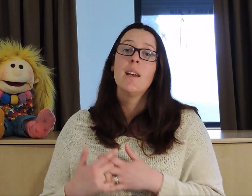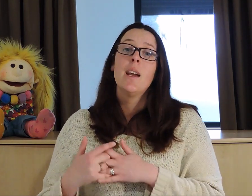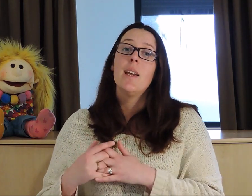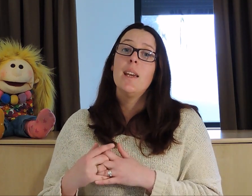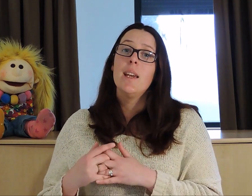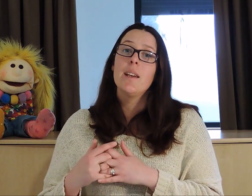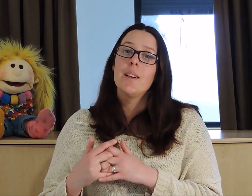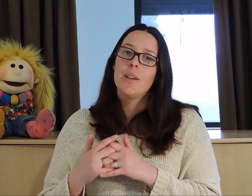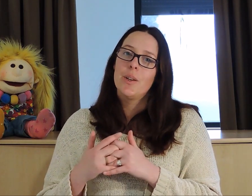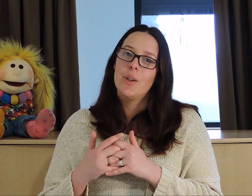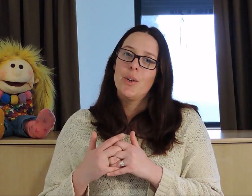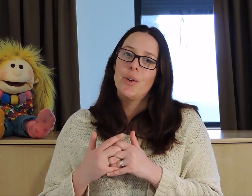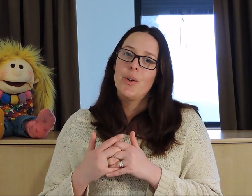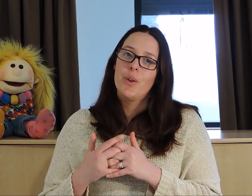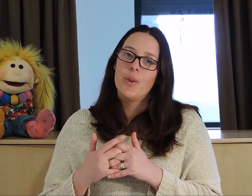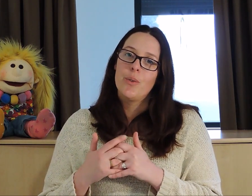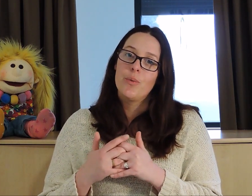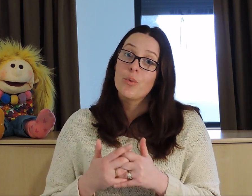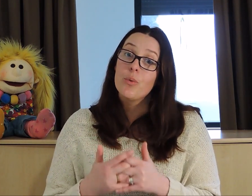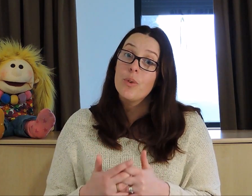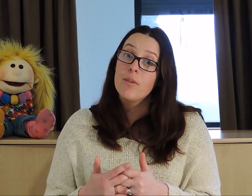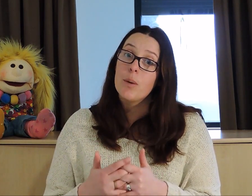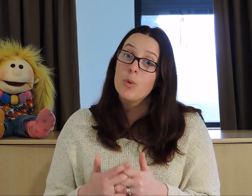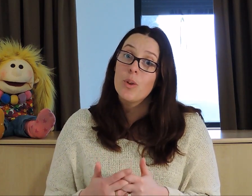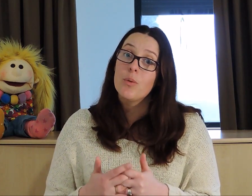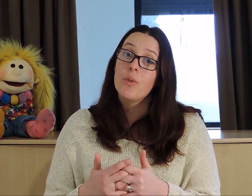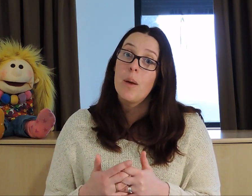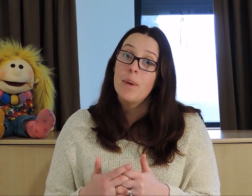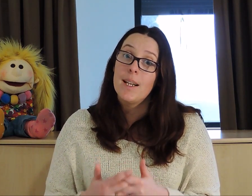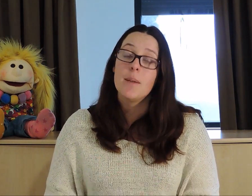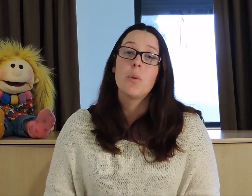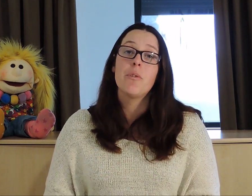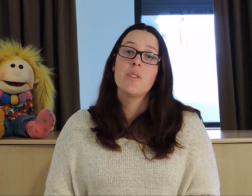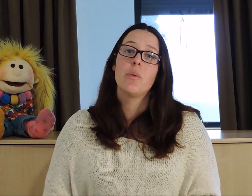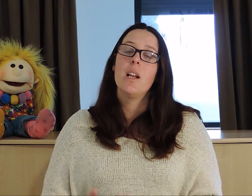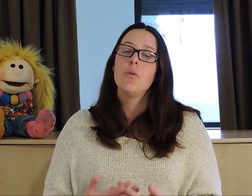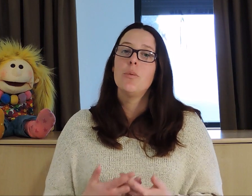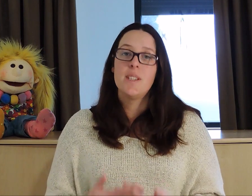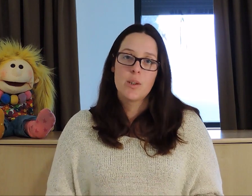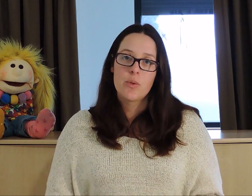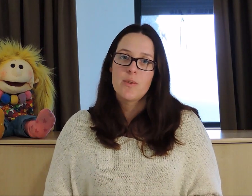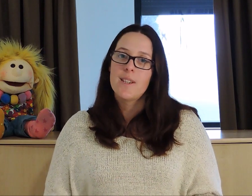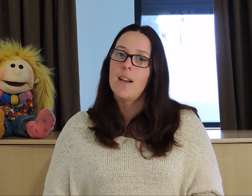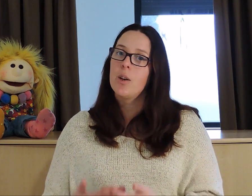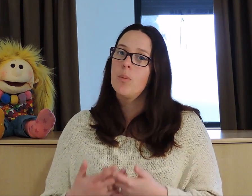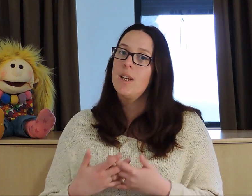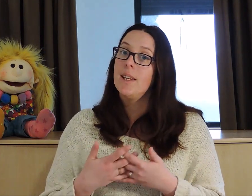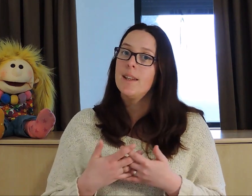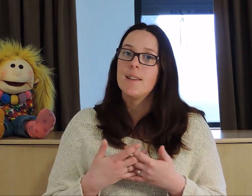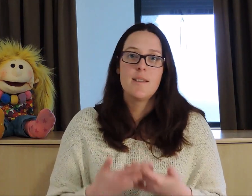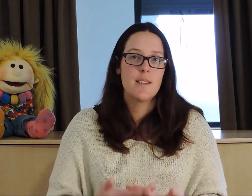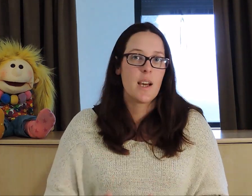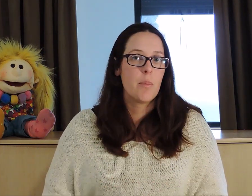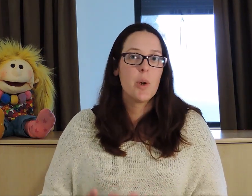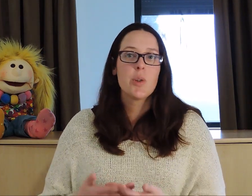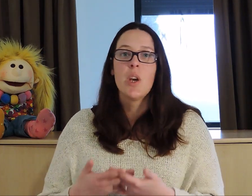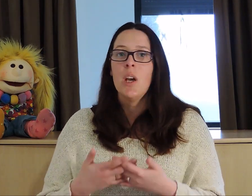et vont souvent avoir besoin de faire appel à des professionnels du médico-social, comme les kinésithérapeutes,